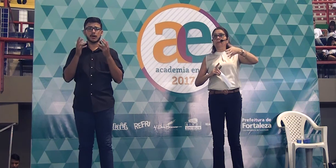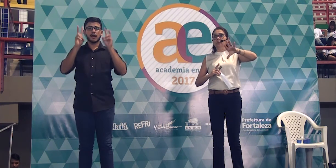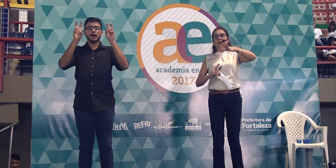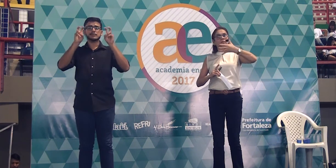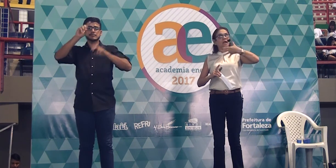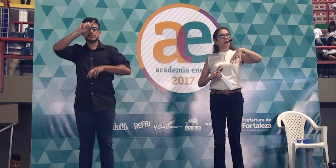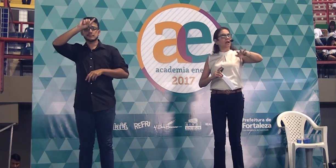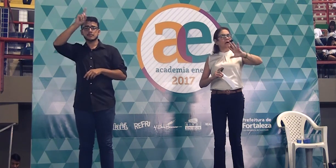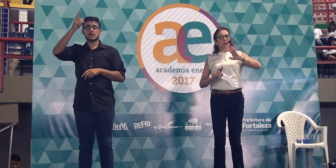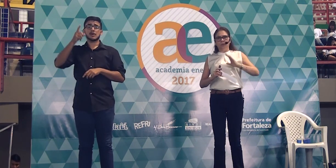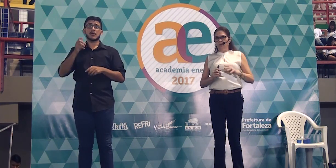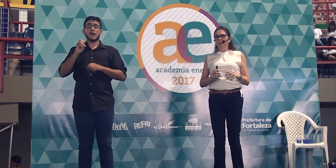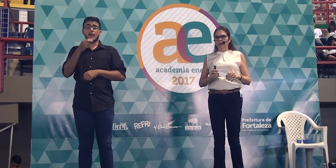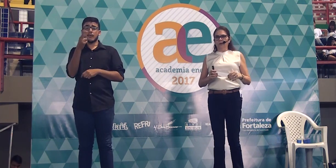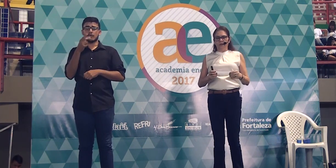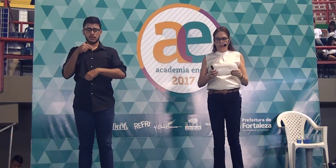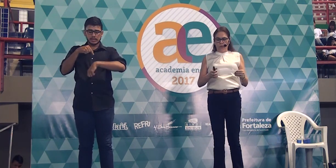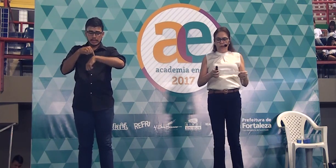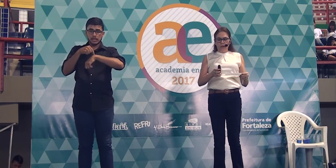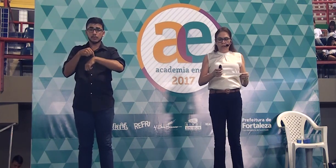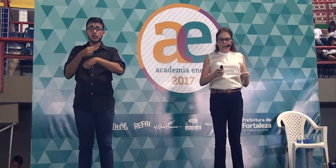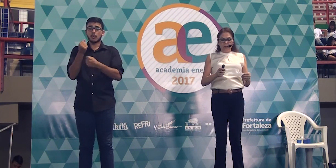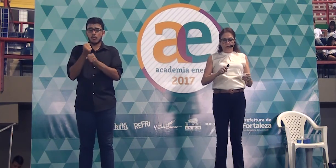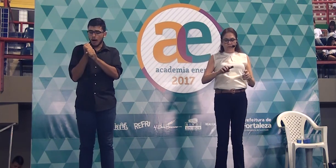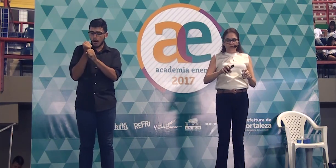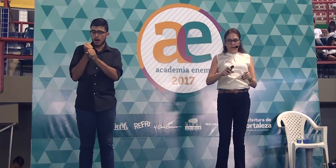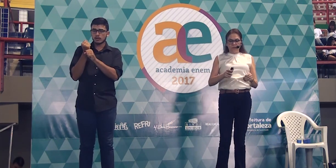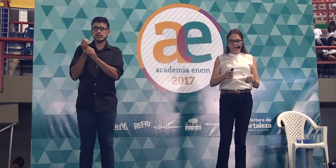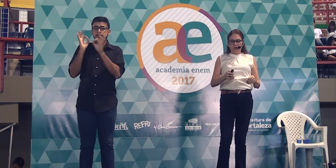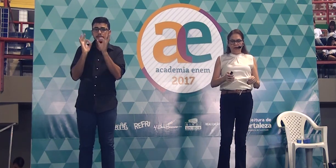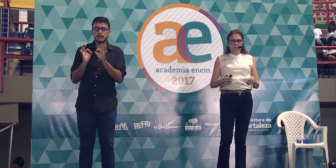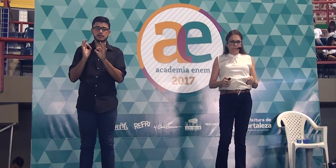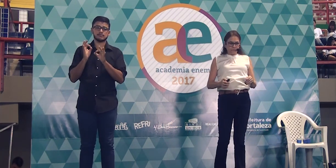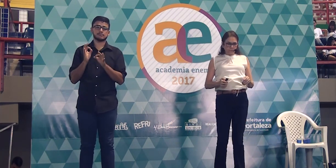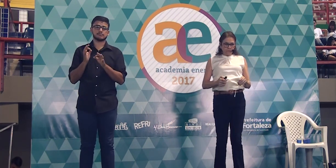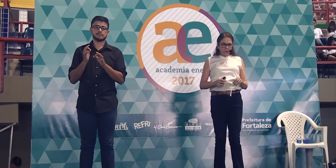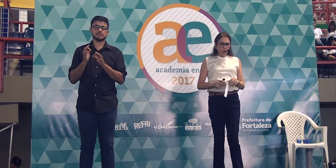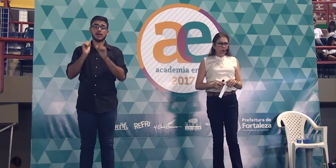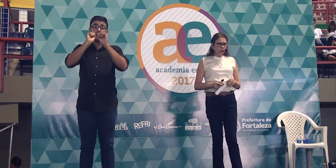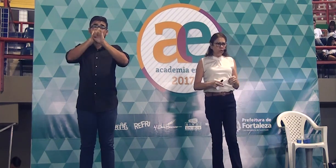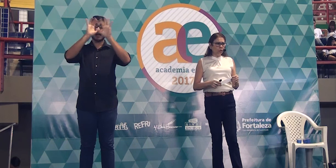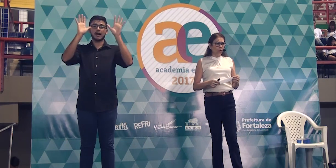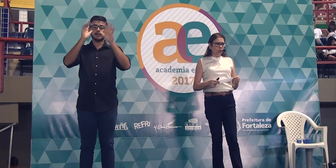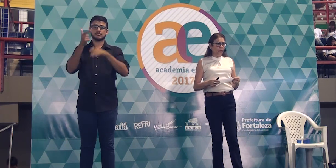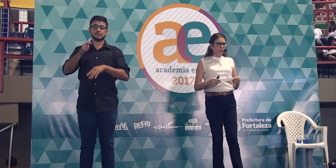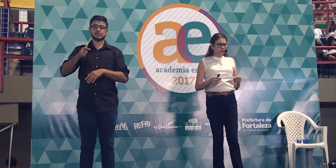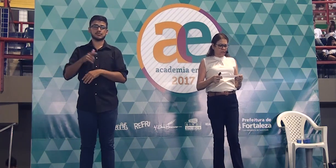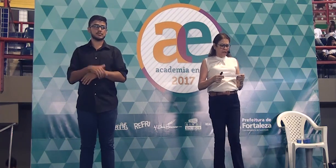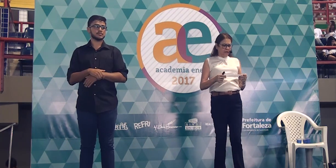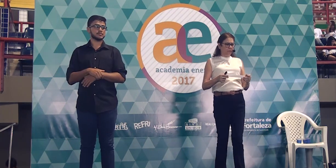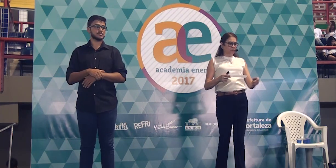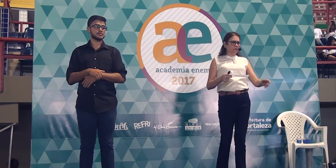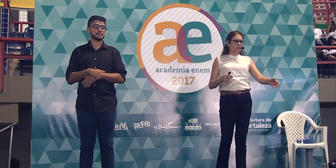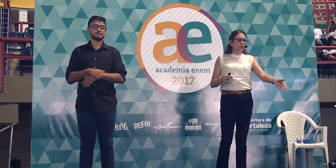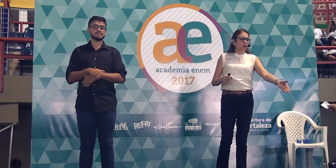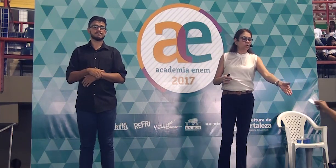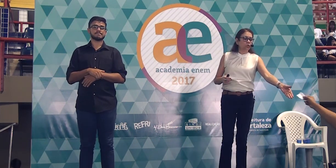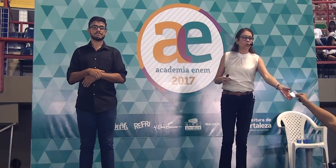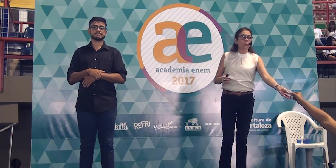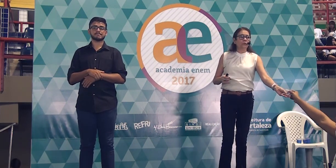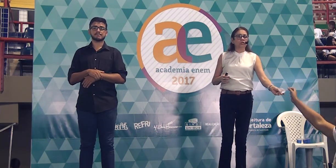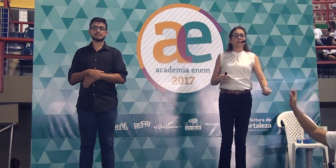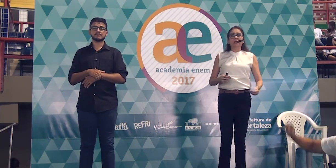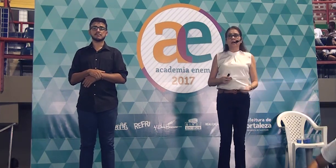o tempo não está claro para o leitor. Então, vamos ver outro grupo de termos,